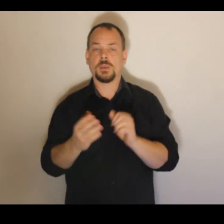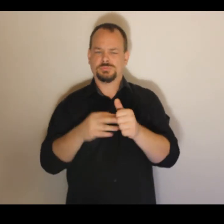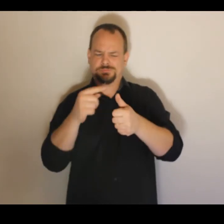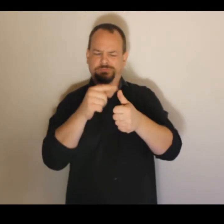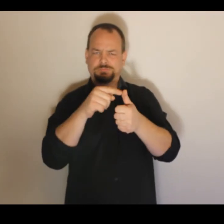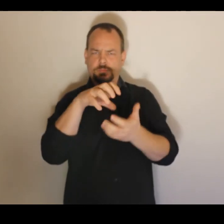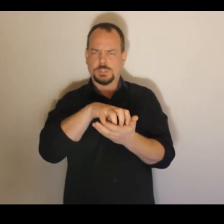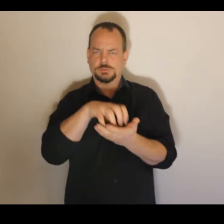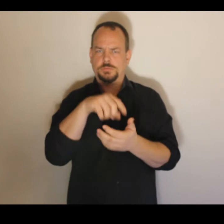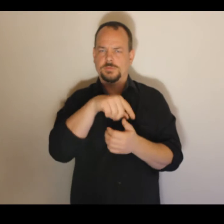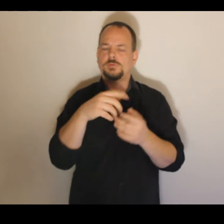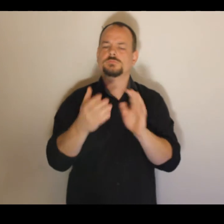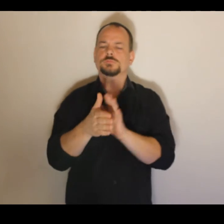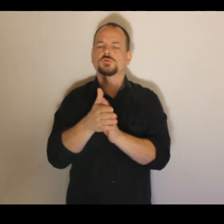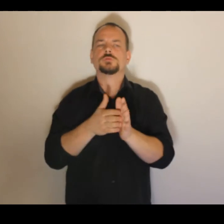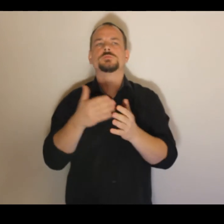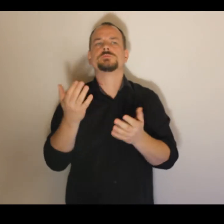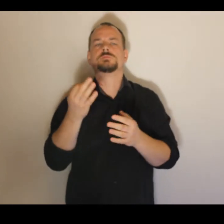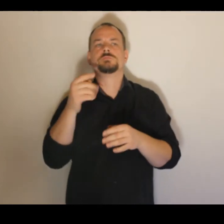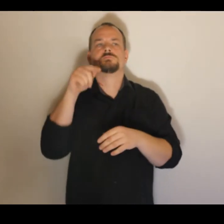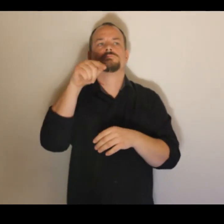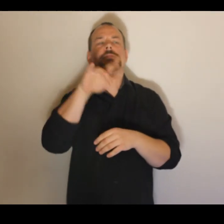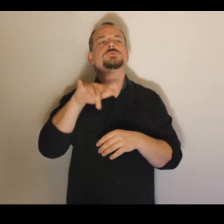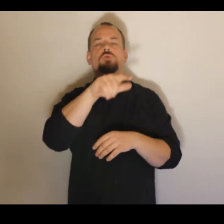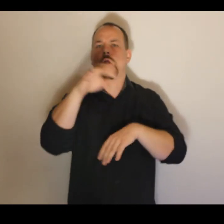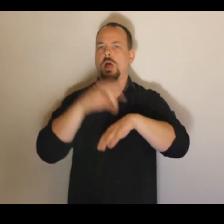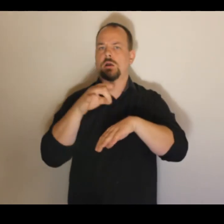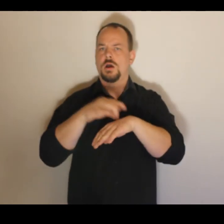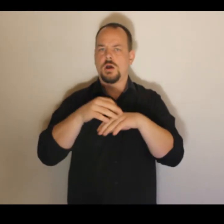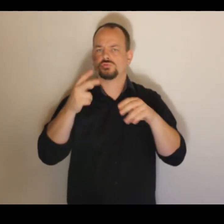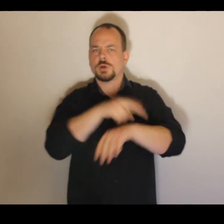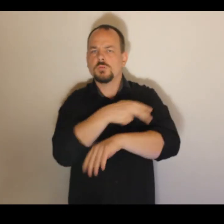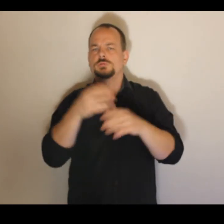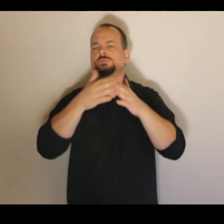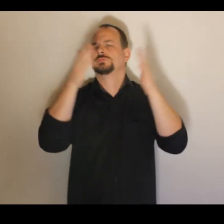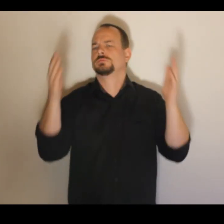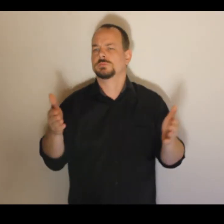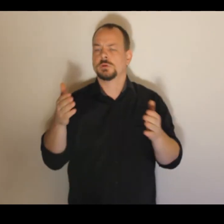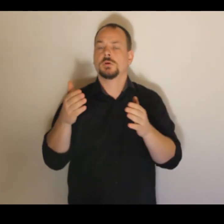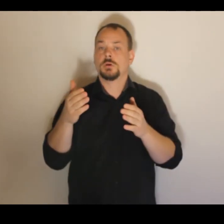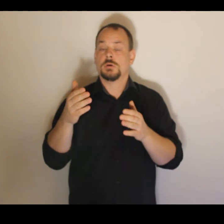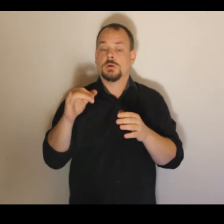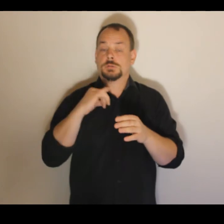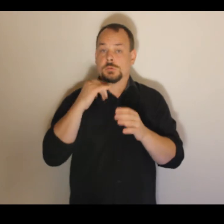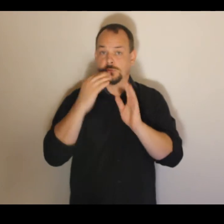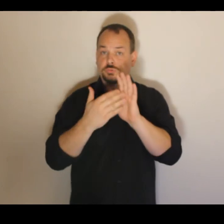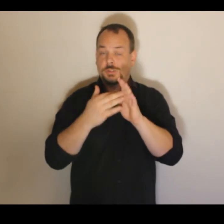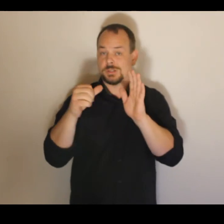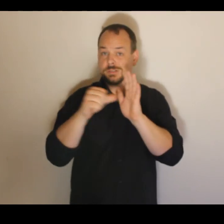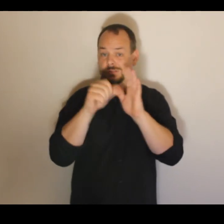znamená, začněme v lékařským prostředím. Skutečně už v roce 1995